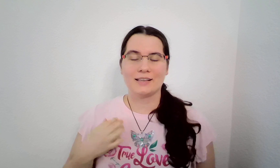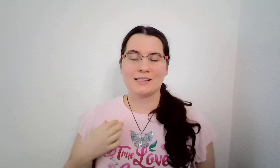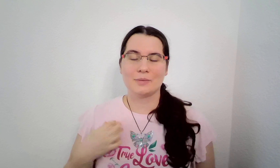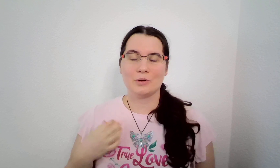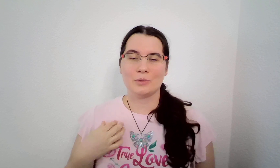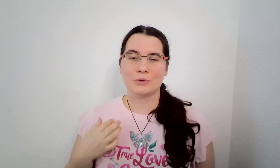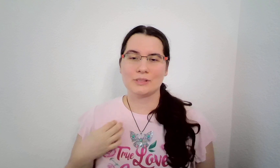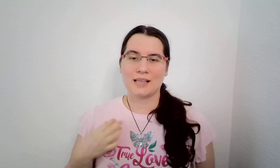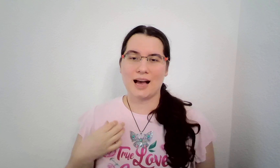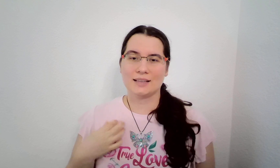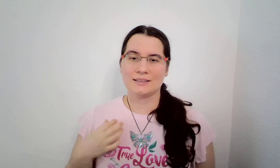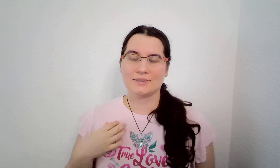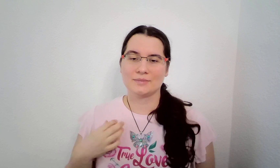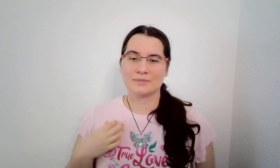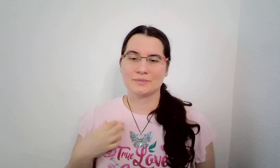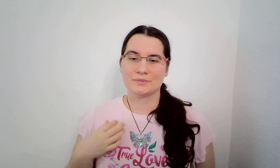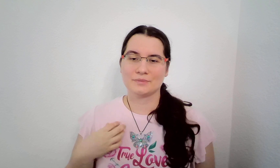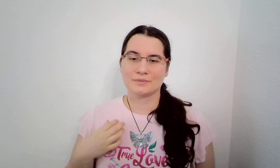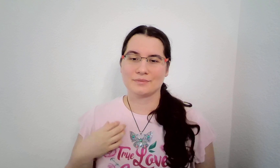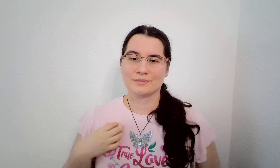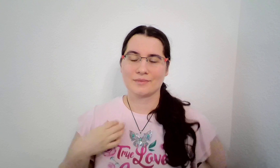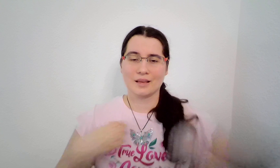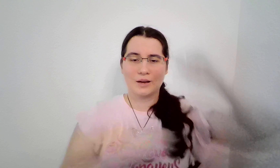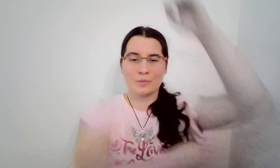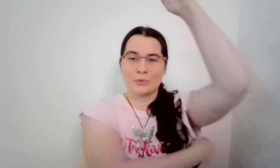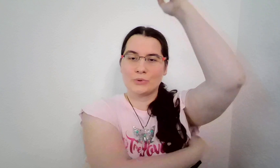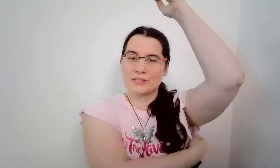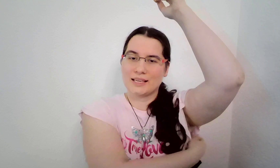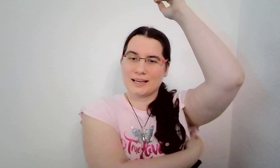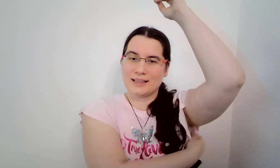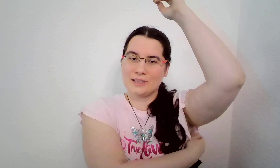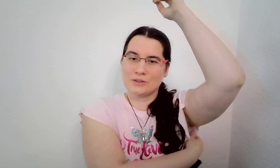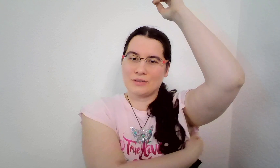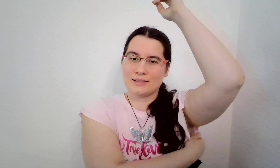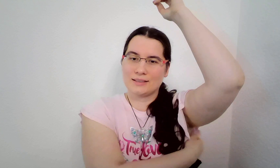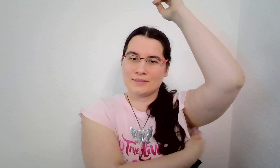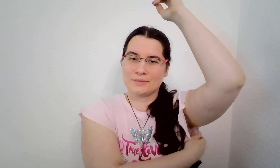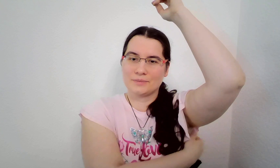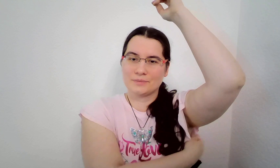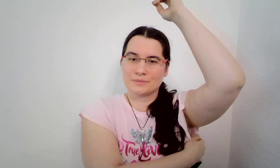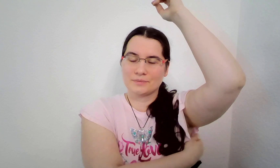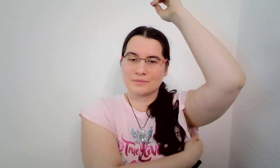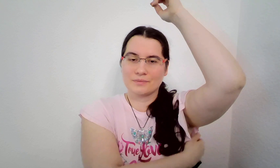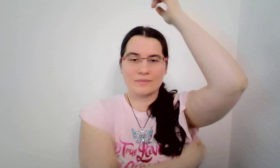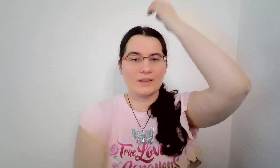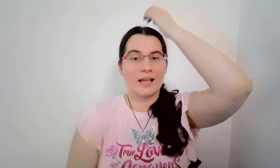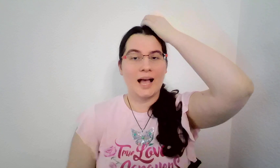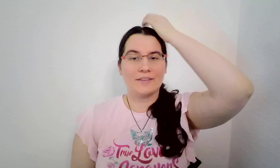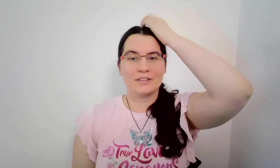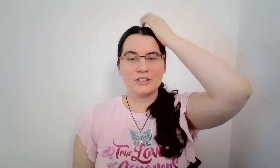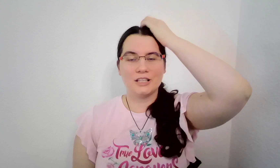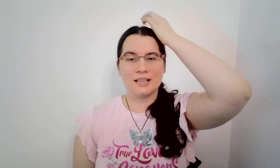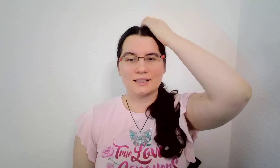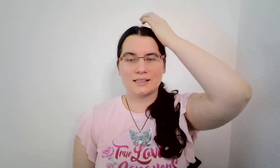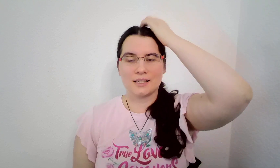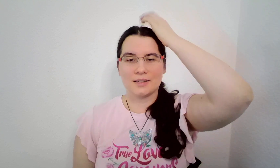nad sebou budu stát, budu se kritizovat a vyčítat si